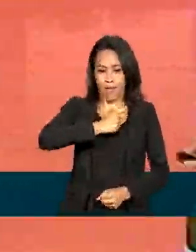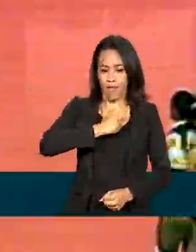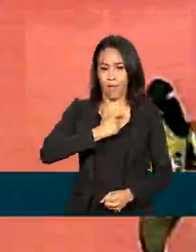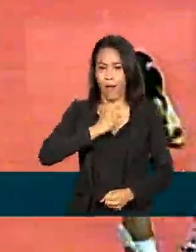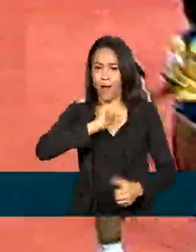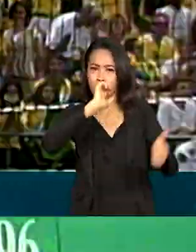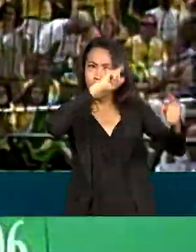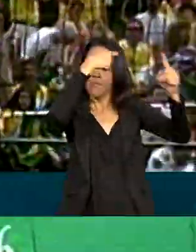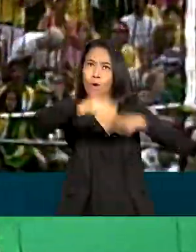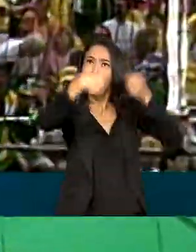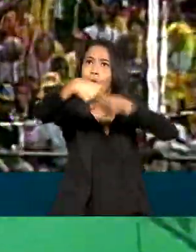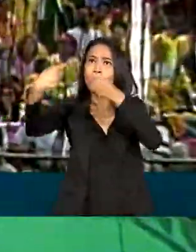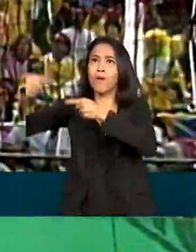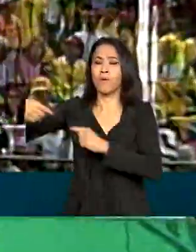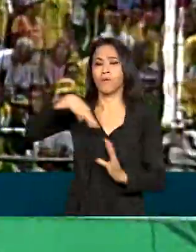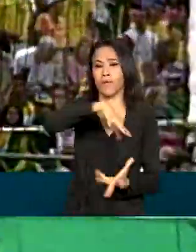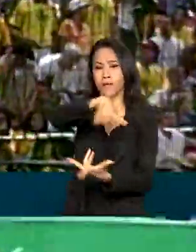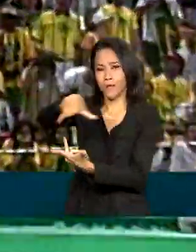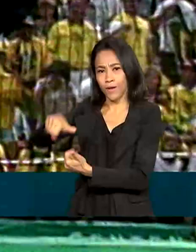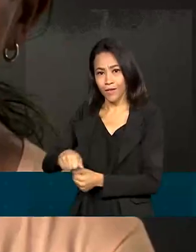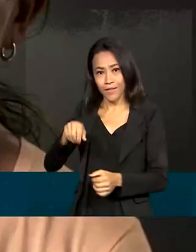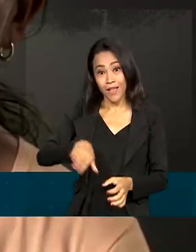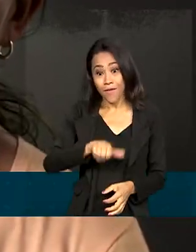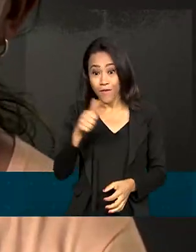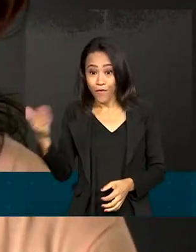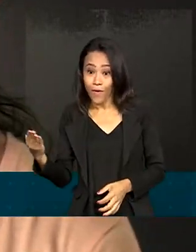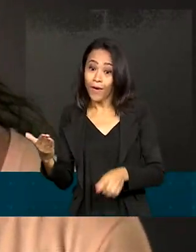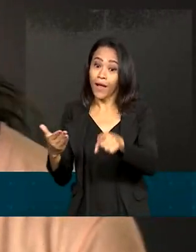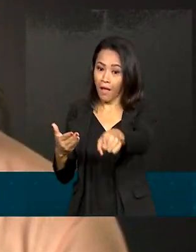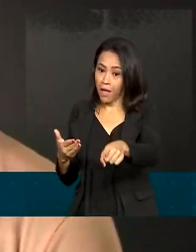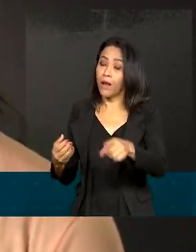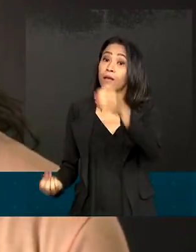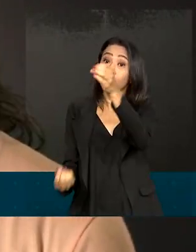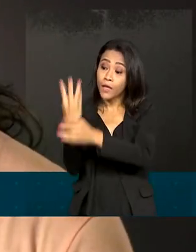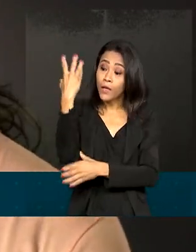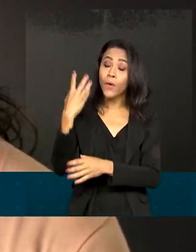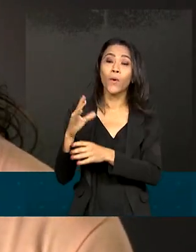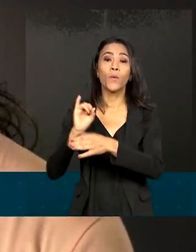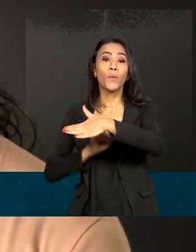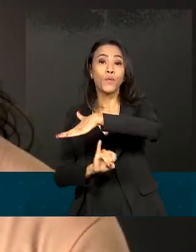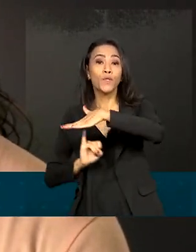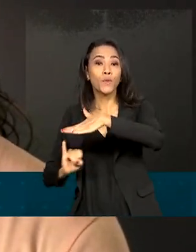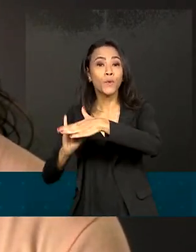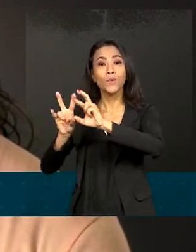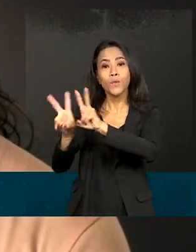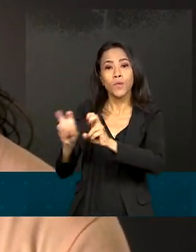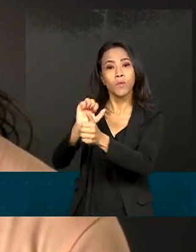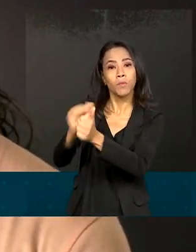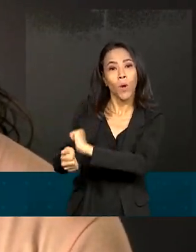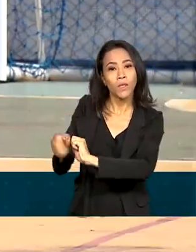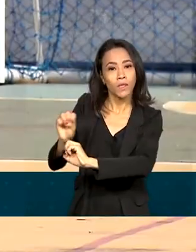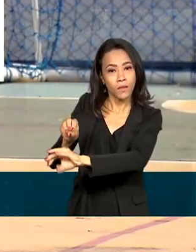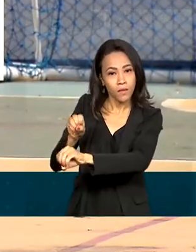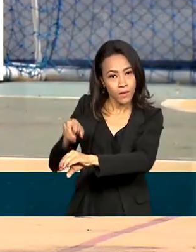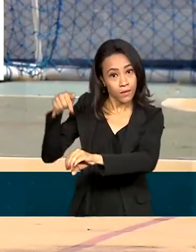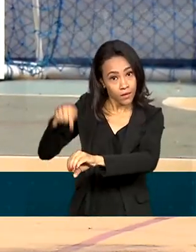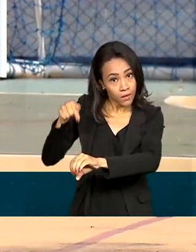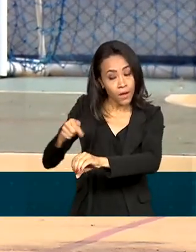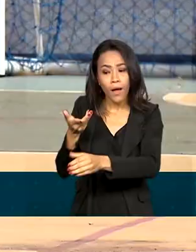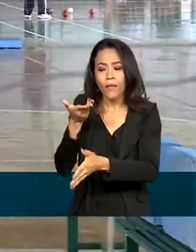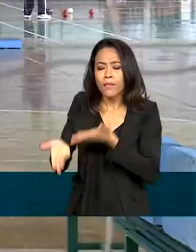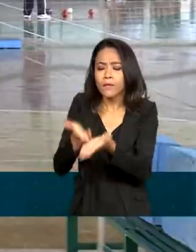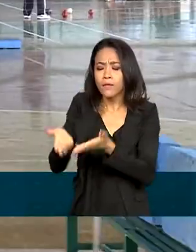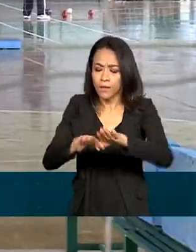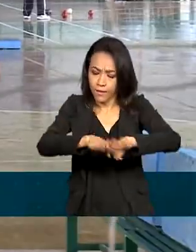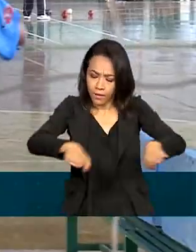internacionais. Fora da quadra, criou e presidiu o Instituto Esporte e Educação, que desenvolve atendimento